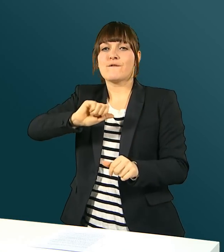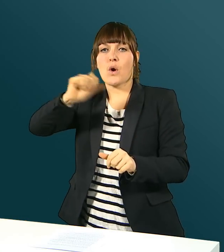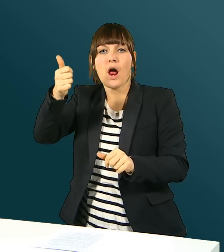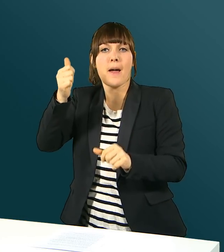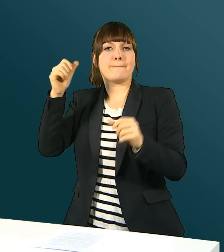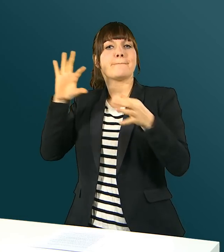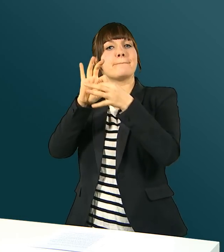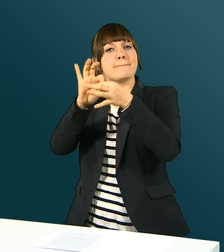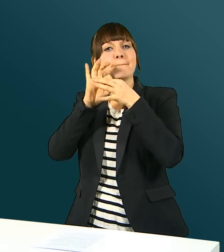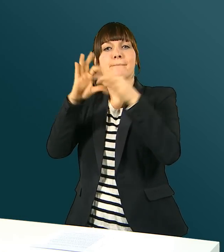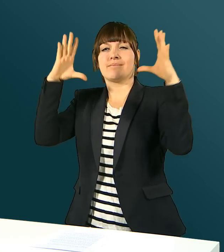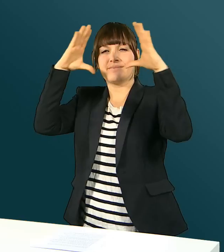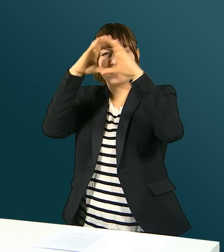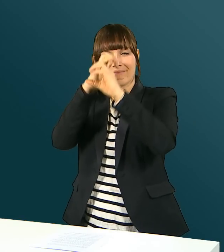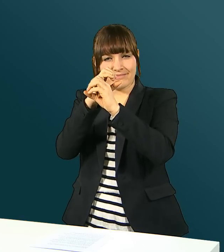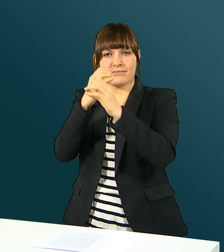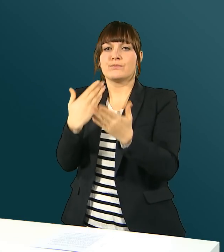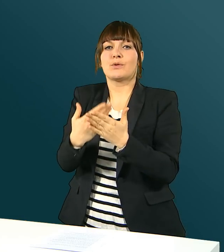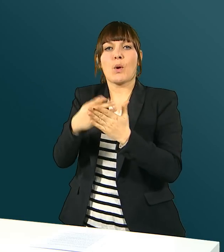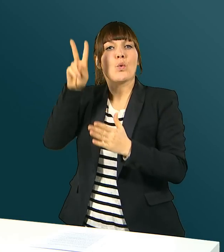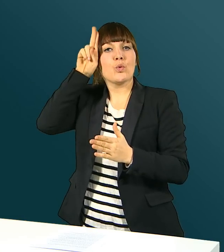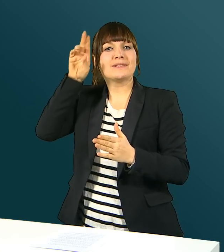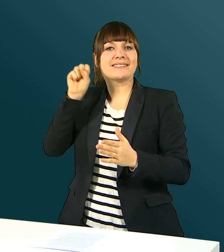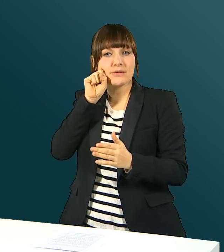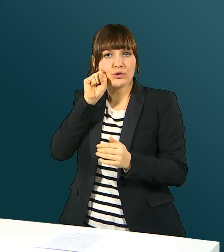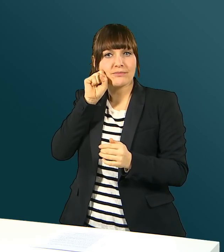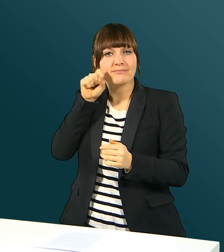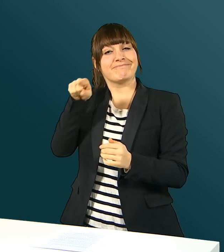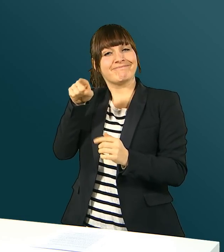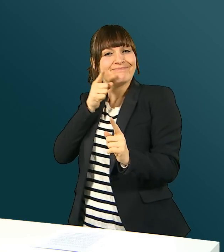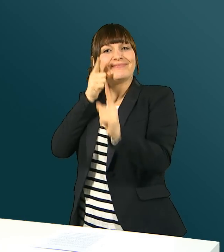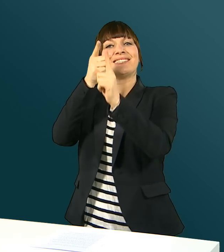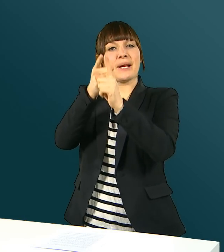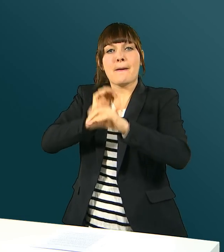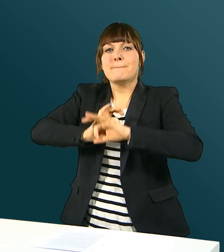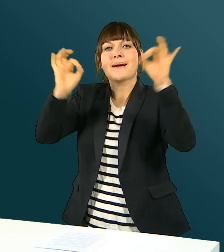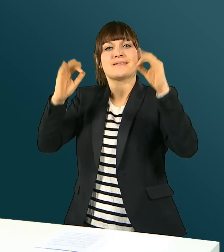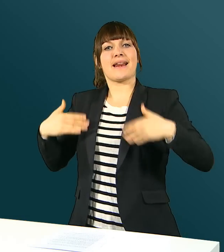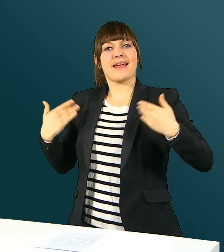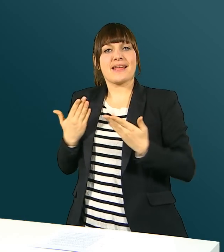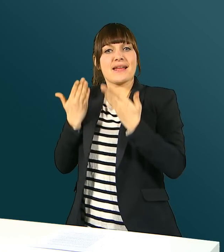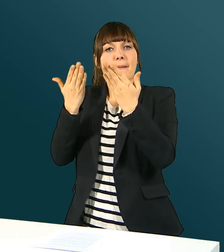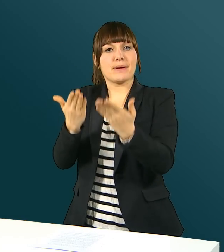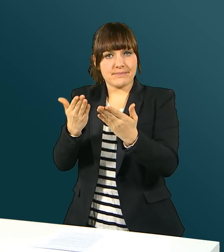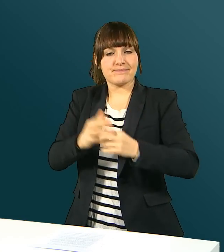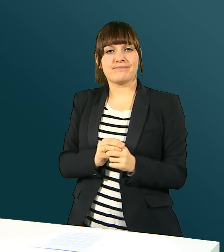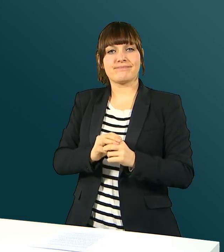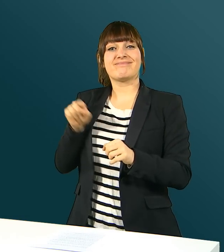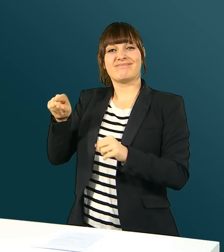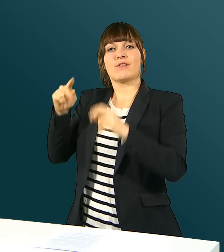Sehbeeinträchtigungen wie z.B. Usher Hoffnung geben. Die Lebensqualität soll erhöht